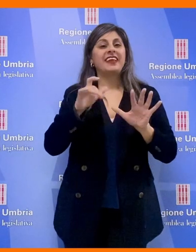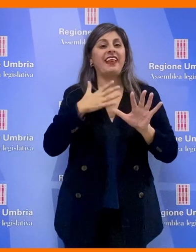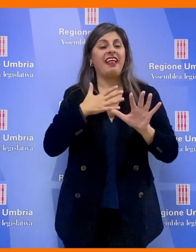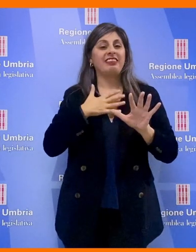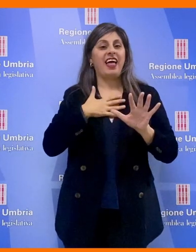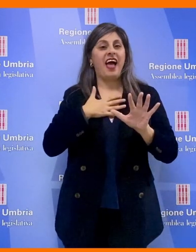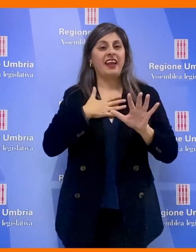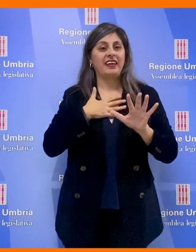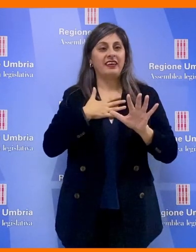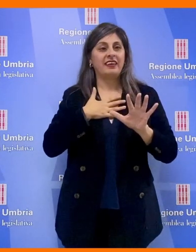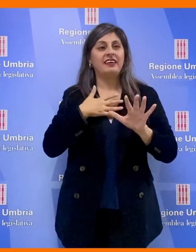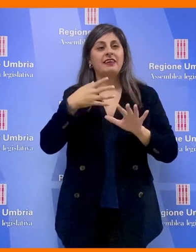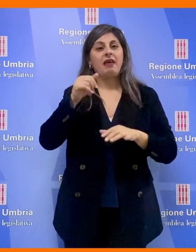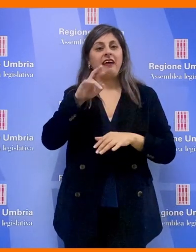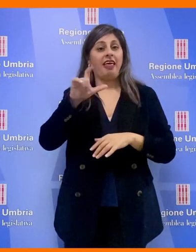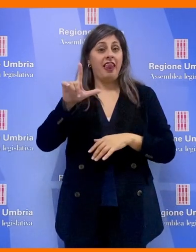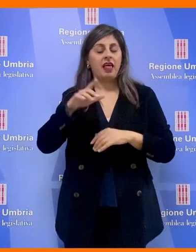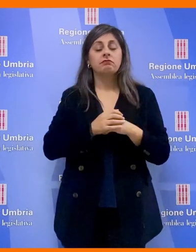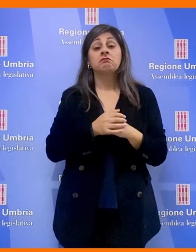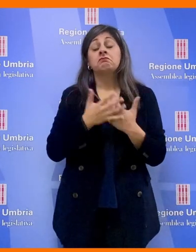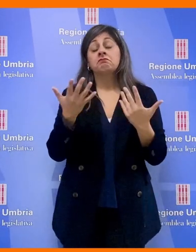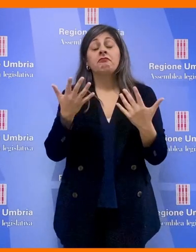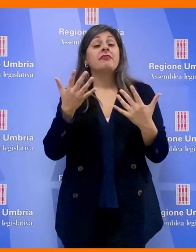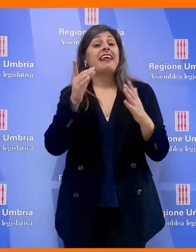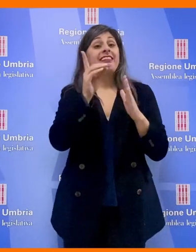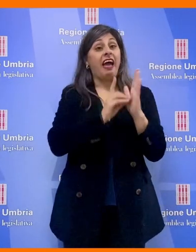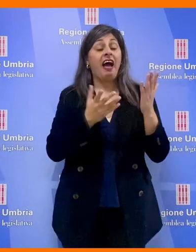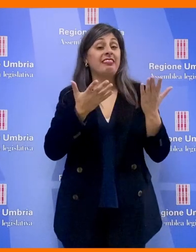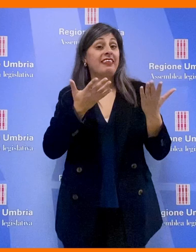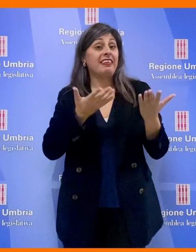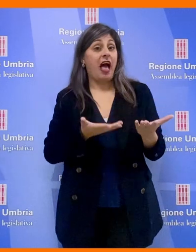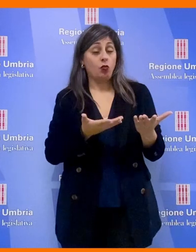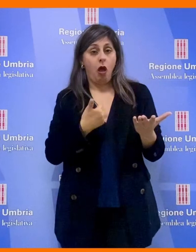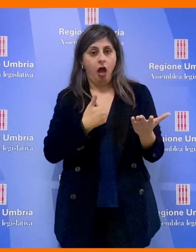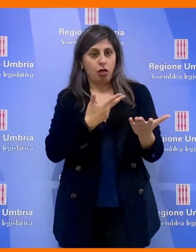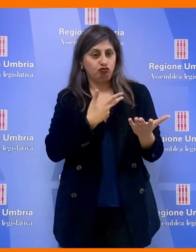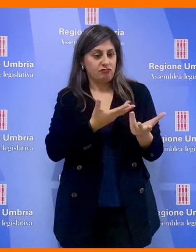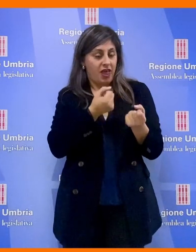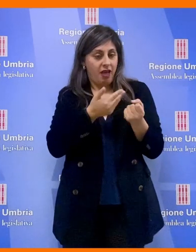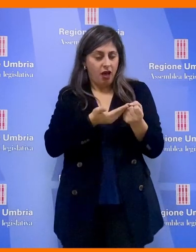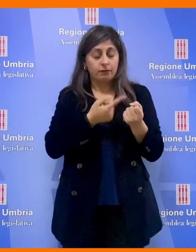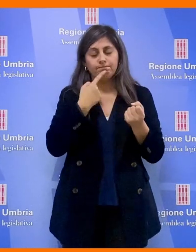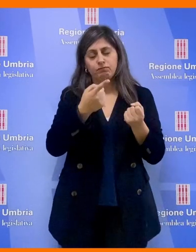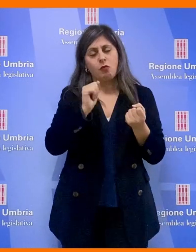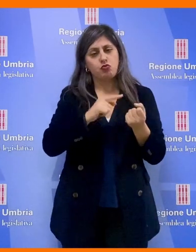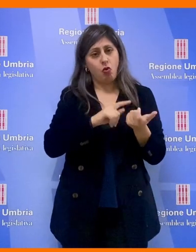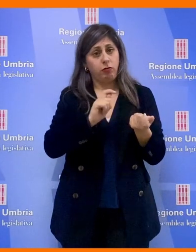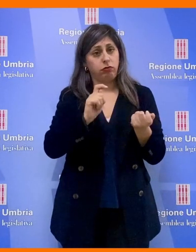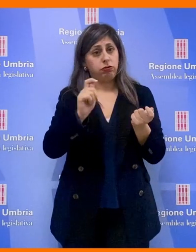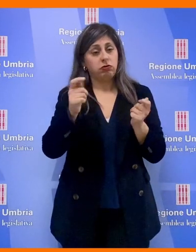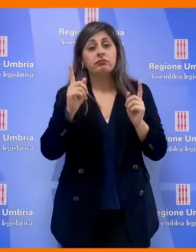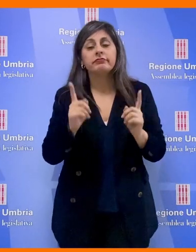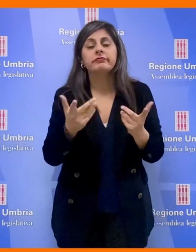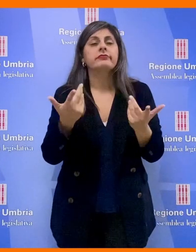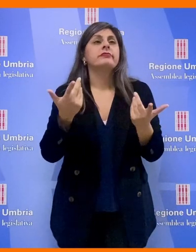di Marel. Riferendomi esclusivamente ai dati che abbiamo oggi, che tengo a sottolineare il fatto che potrebbero cambiare nel momento in cui